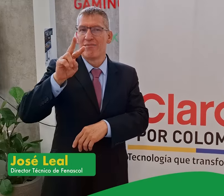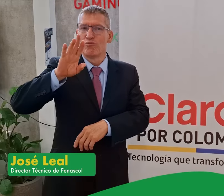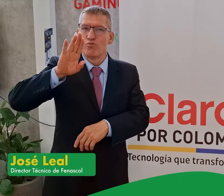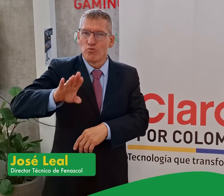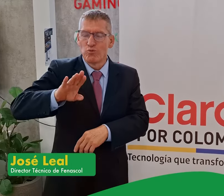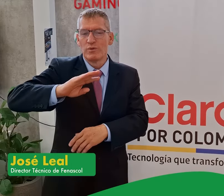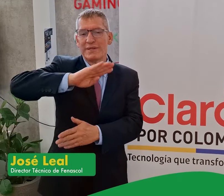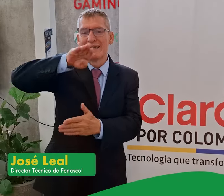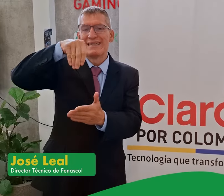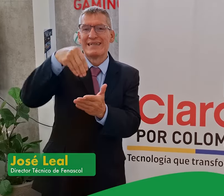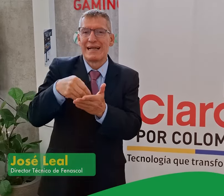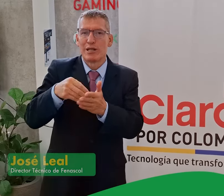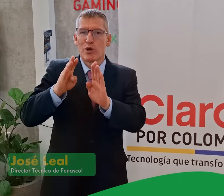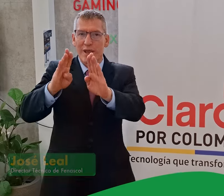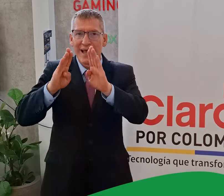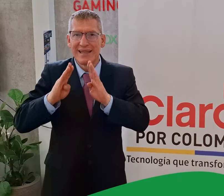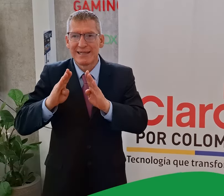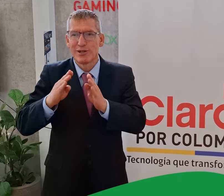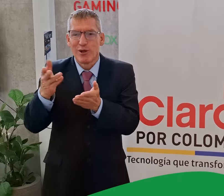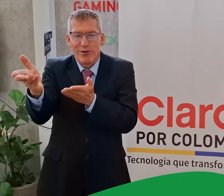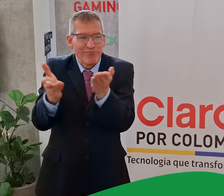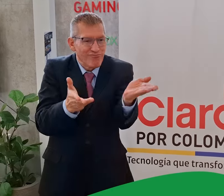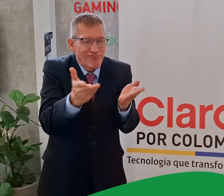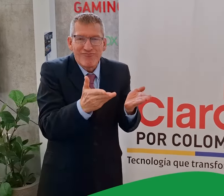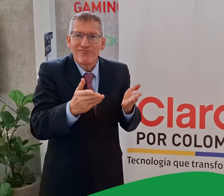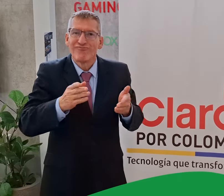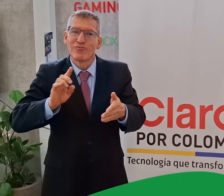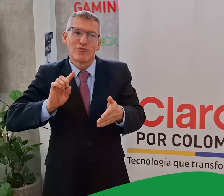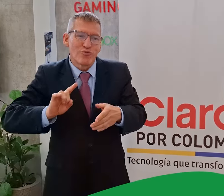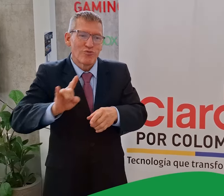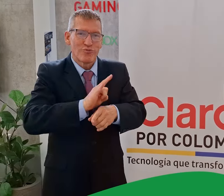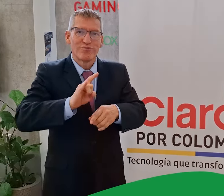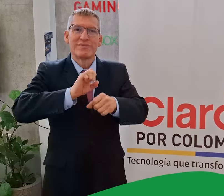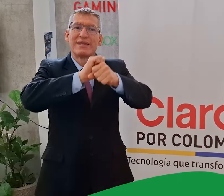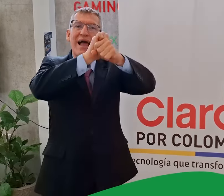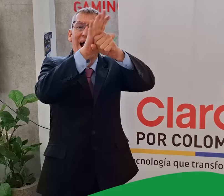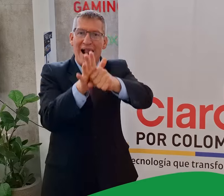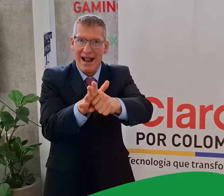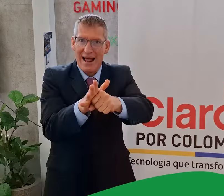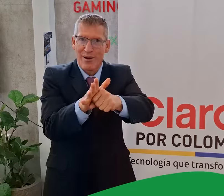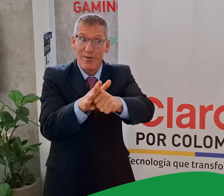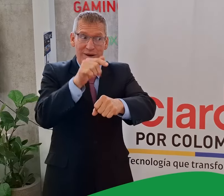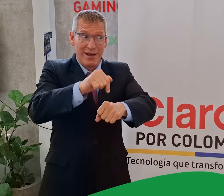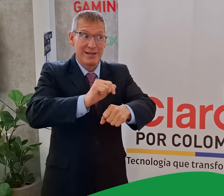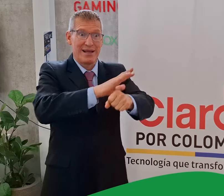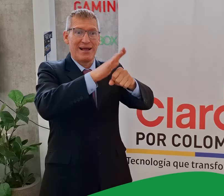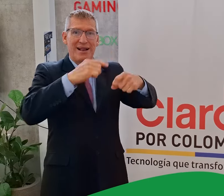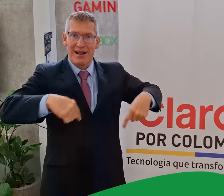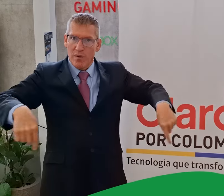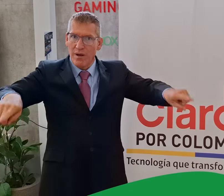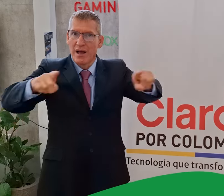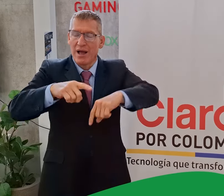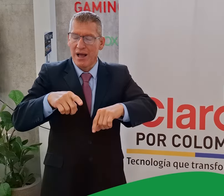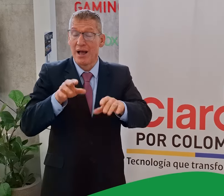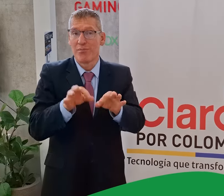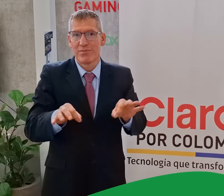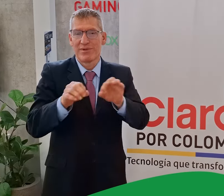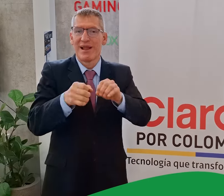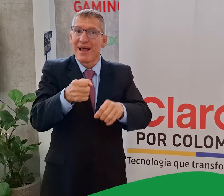y Ventas de Claro. Es importante resaltar las buenas noticias